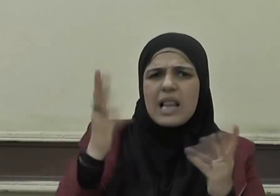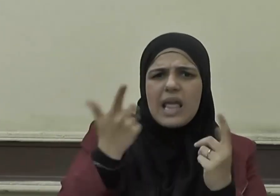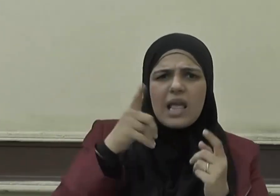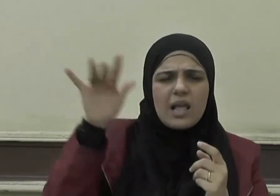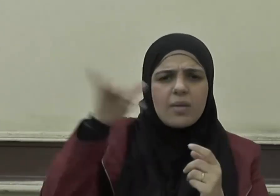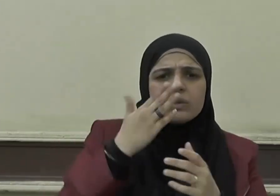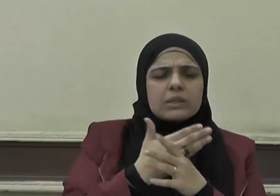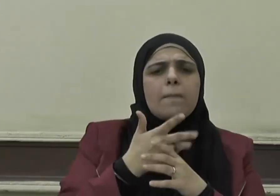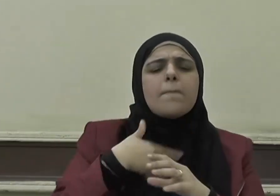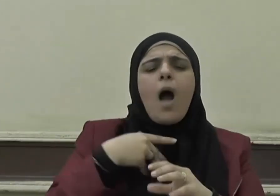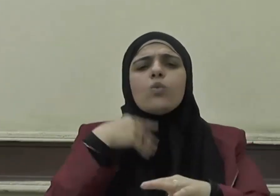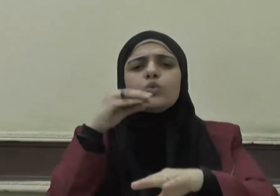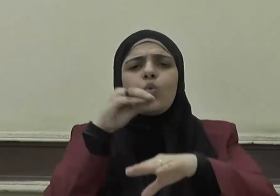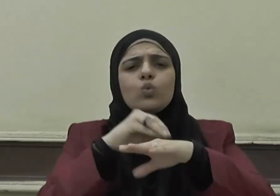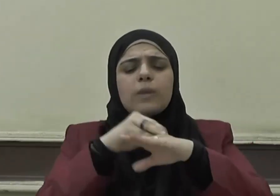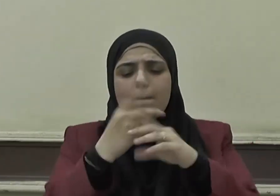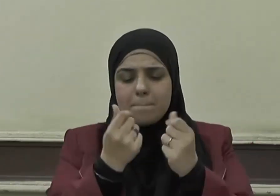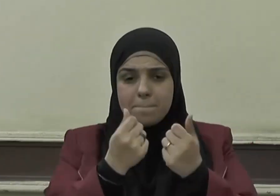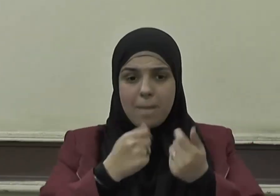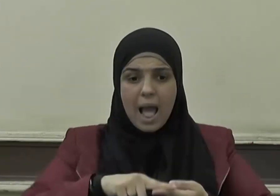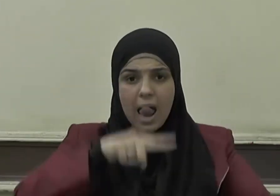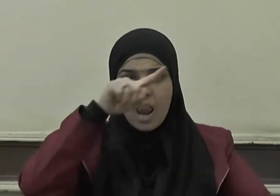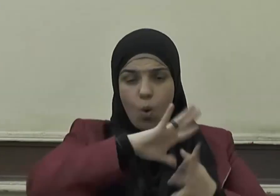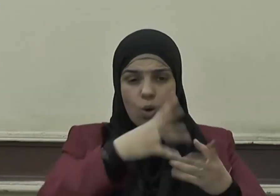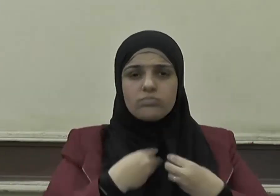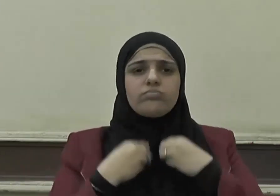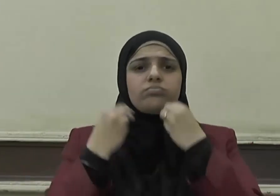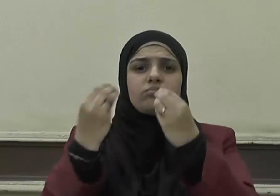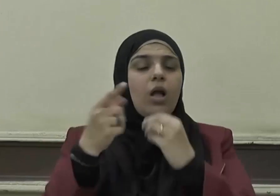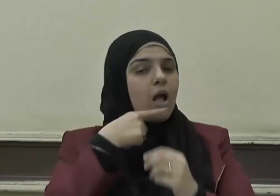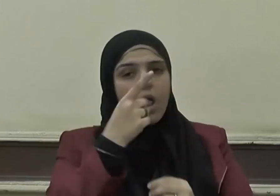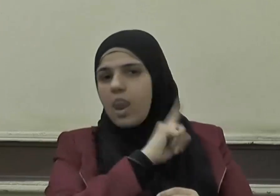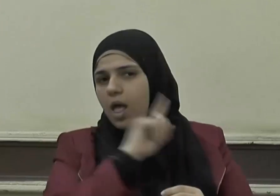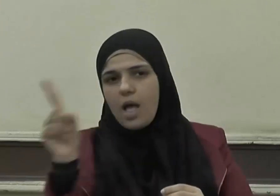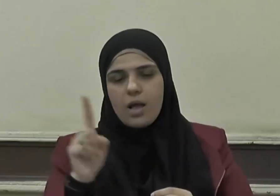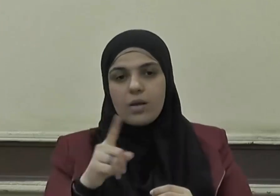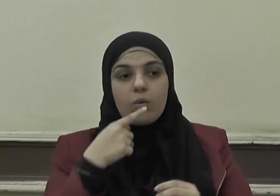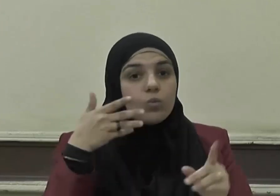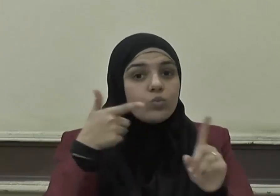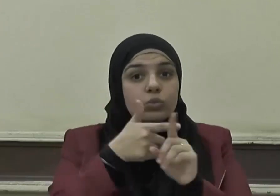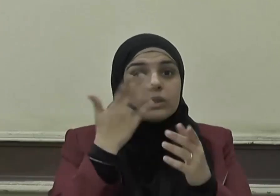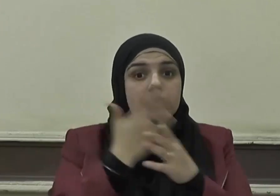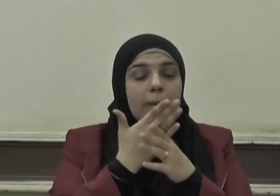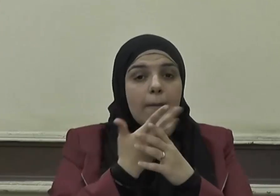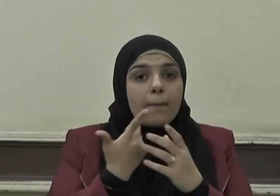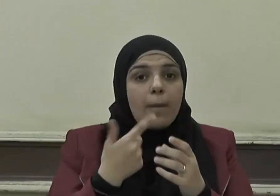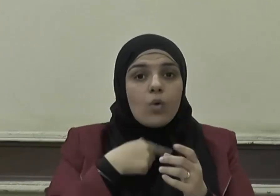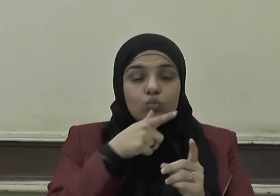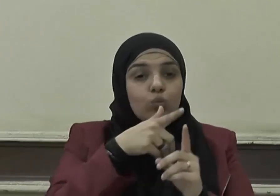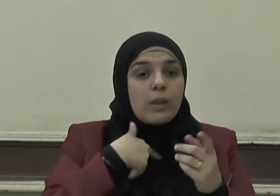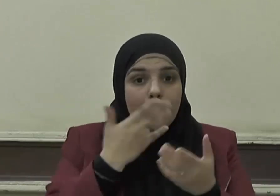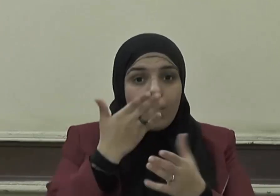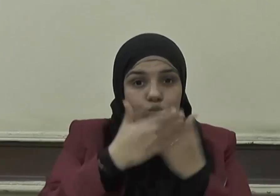أوصي بمالي كله قال لا قلت فالشطر قال لا